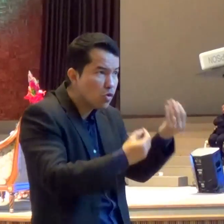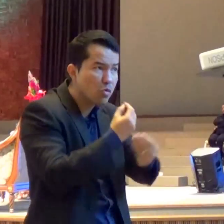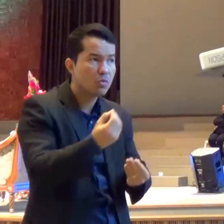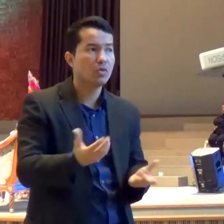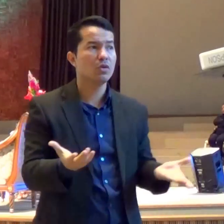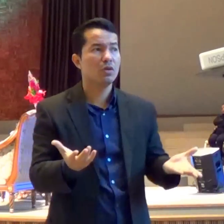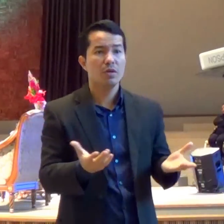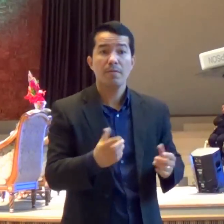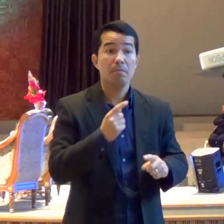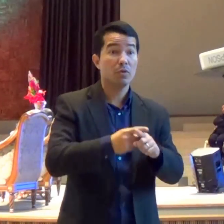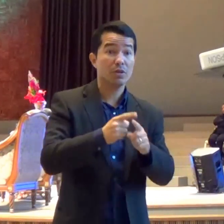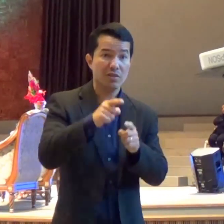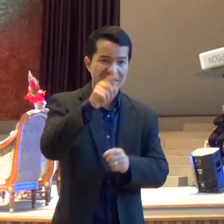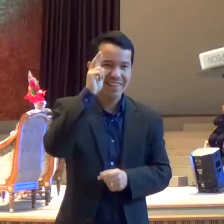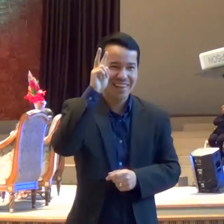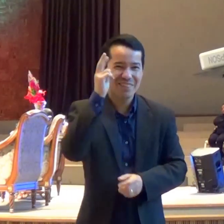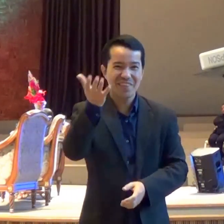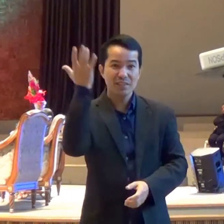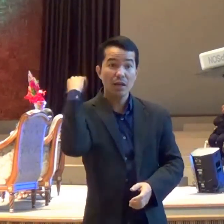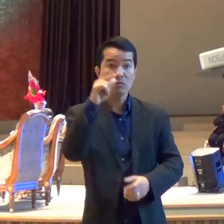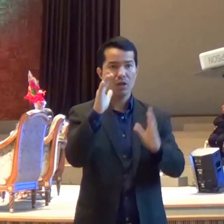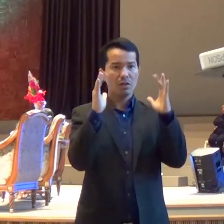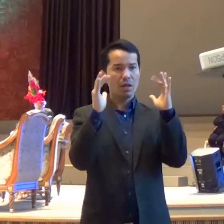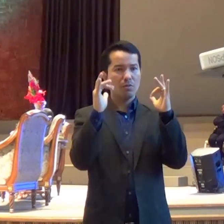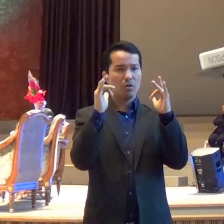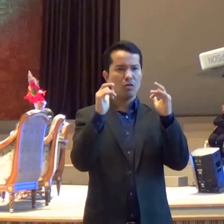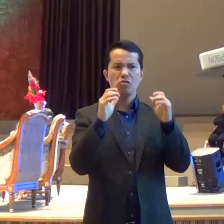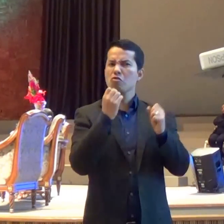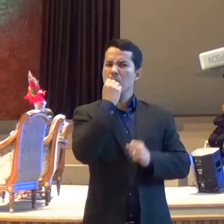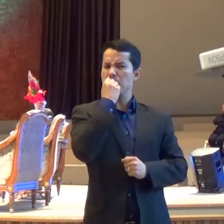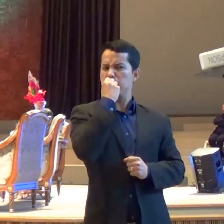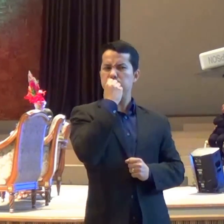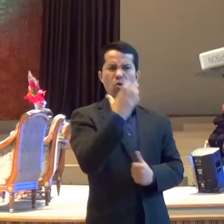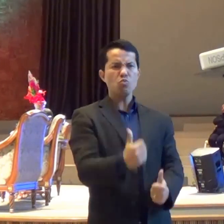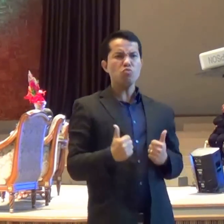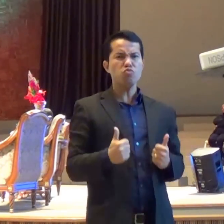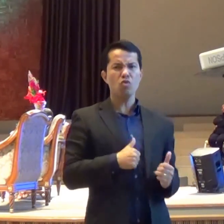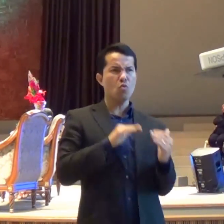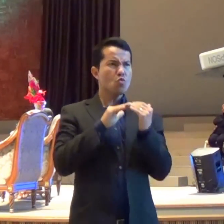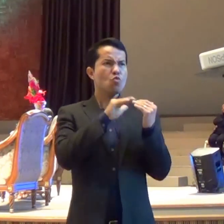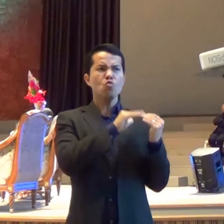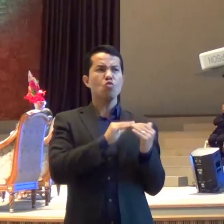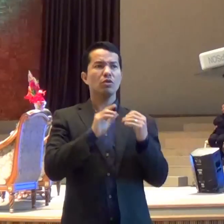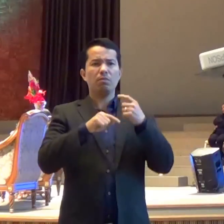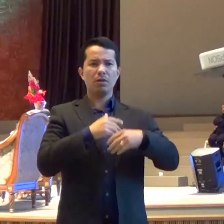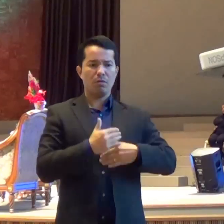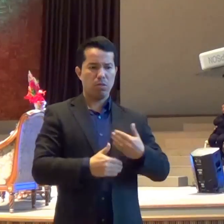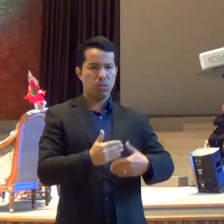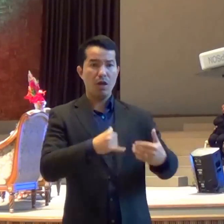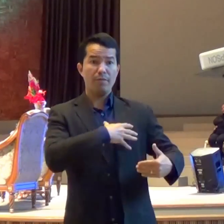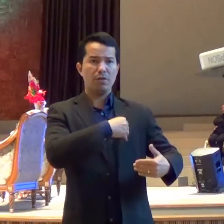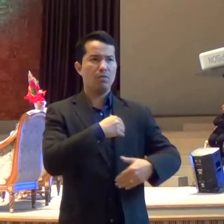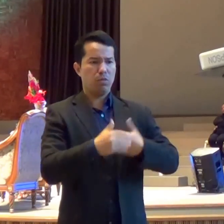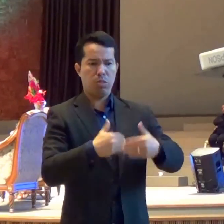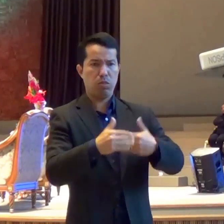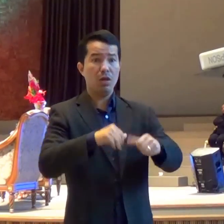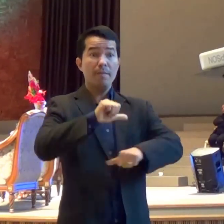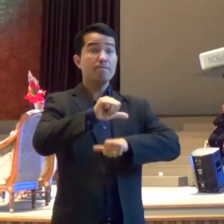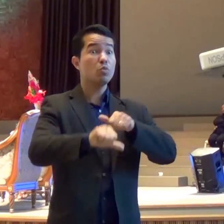era No começo Do casamento As demandas Do começo Já não são as mesmas Agora que os filhos Estão crescendo Não serão as